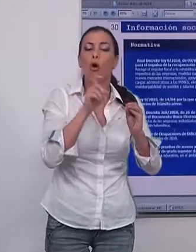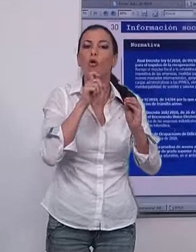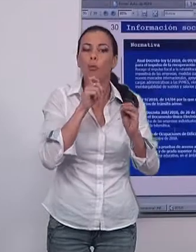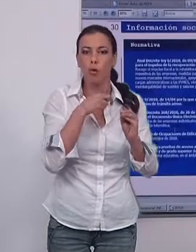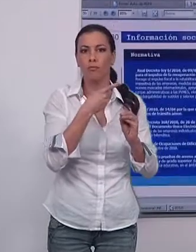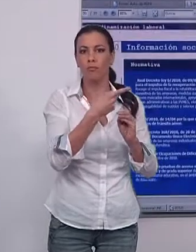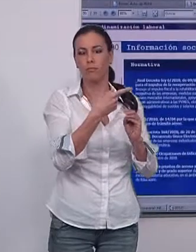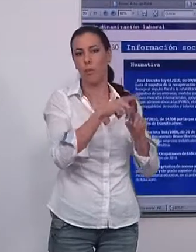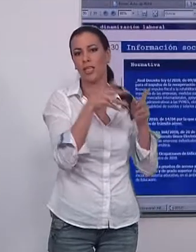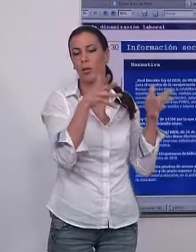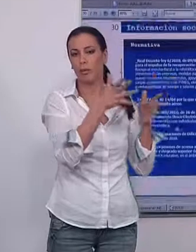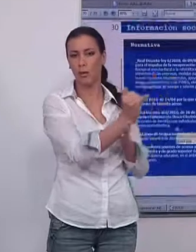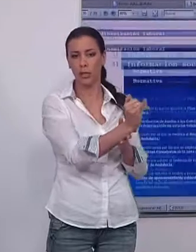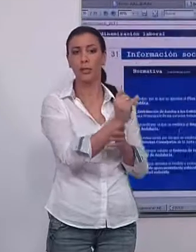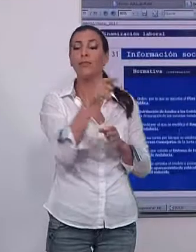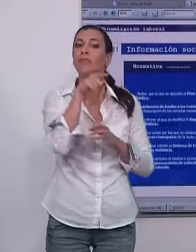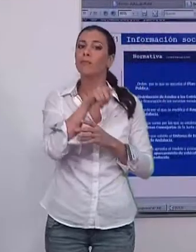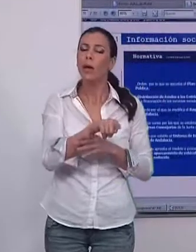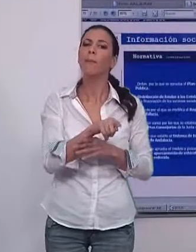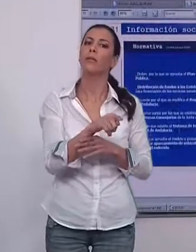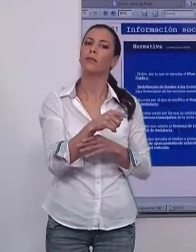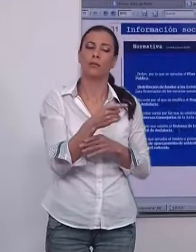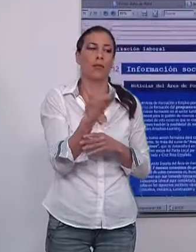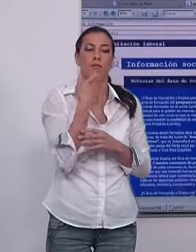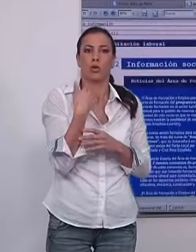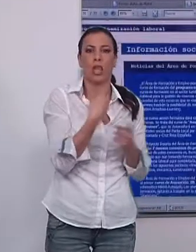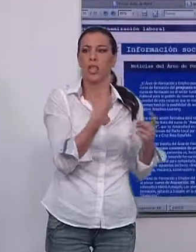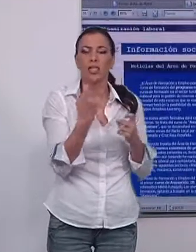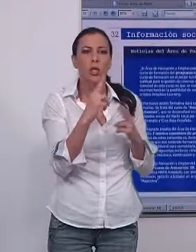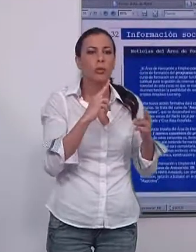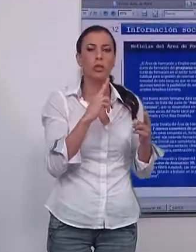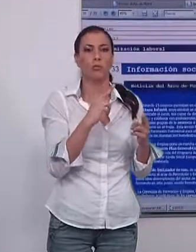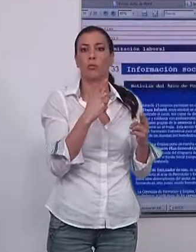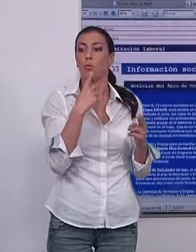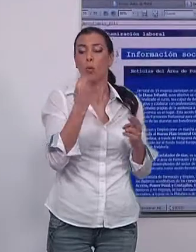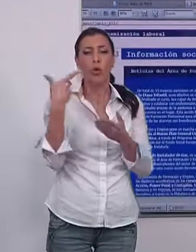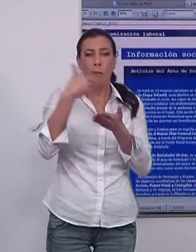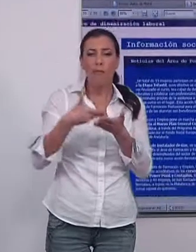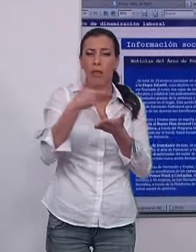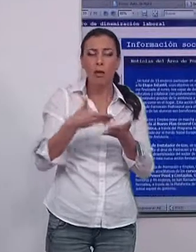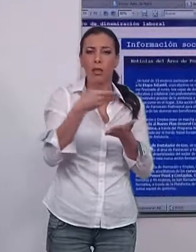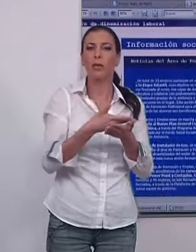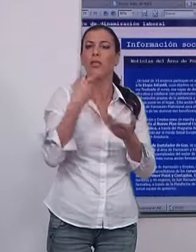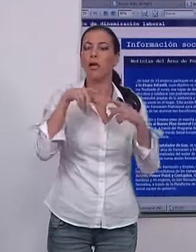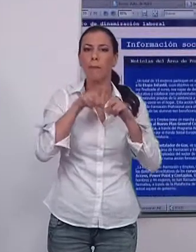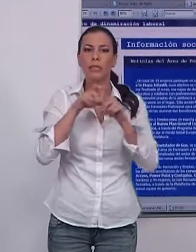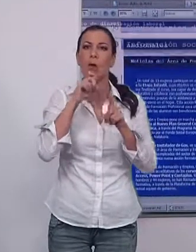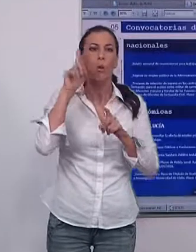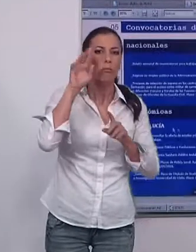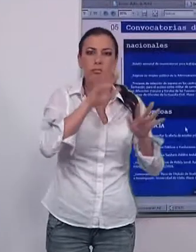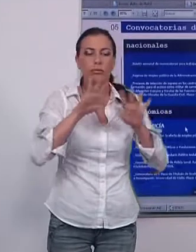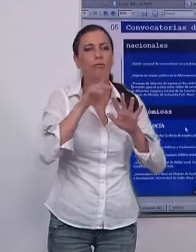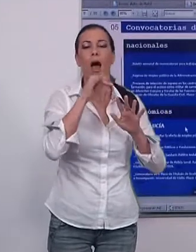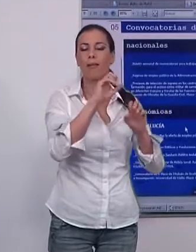empresarial. Desde este servicio se da respuesta a todas las demandas de los emprendedores y a las